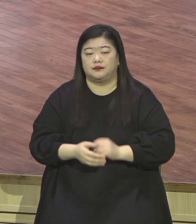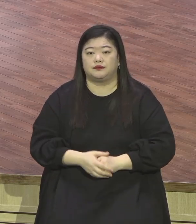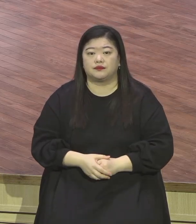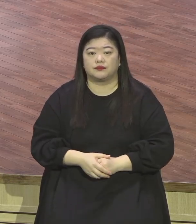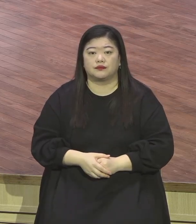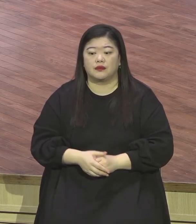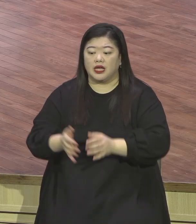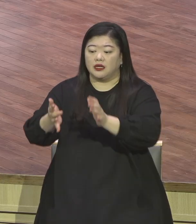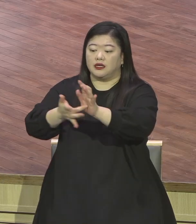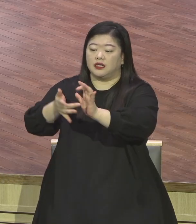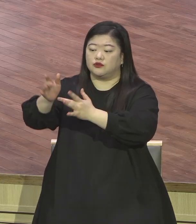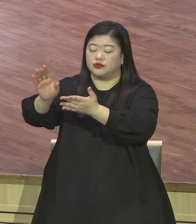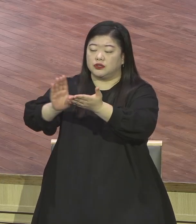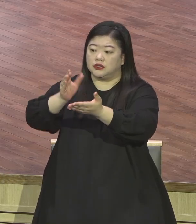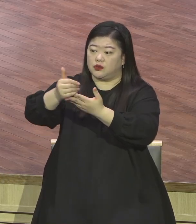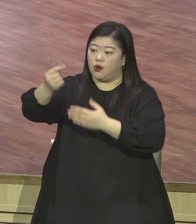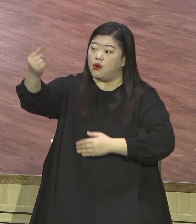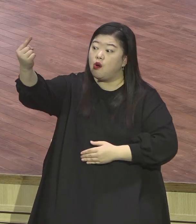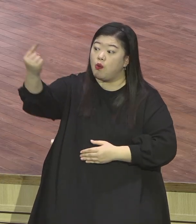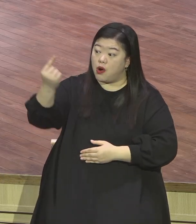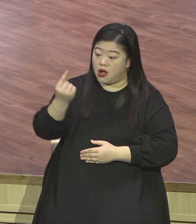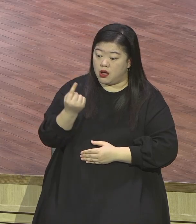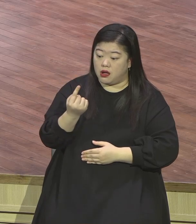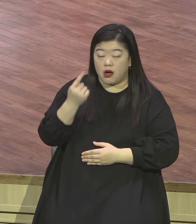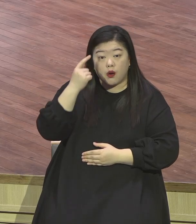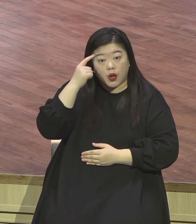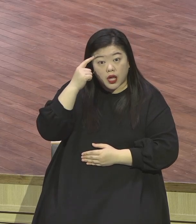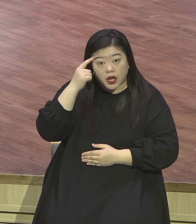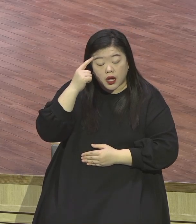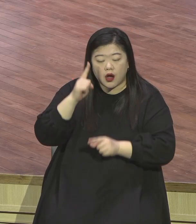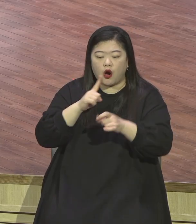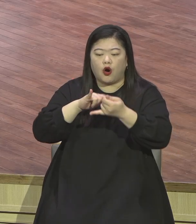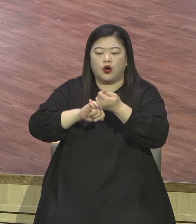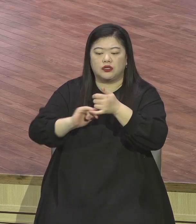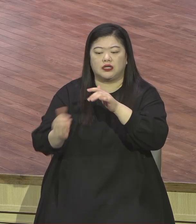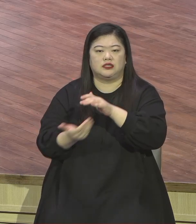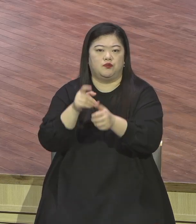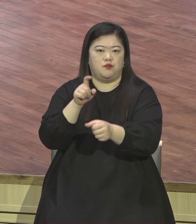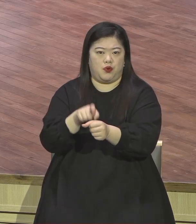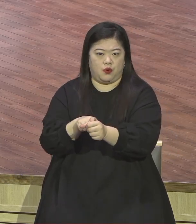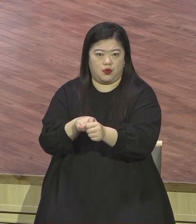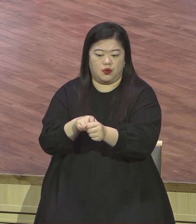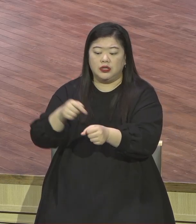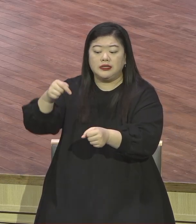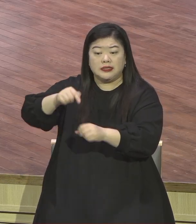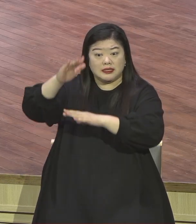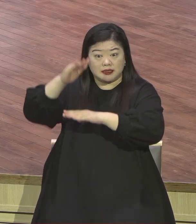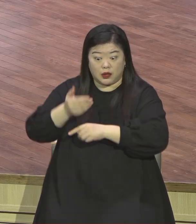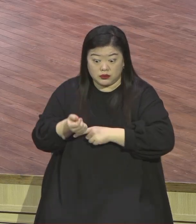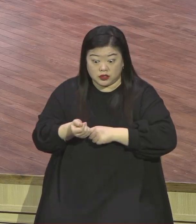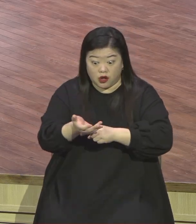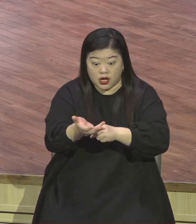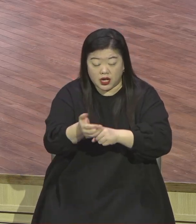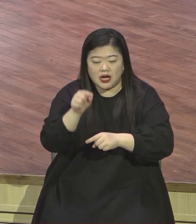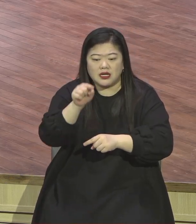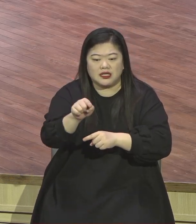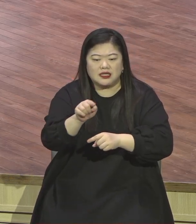바로 성탄의 본질이다 30년 전에 이 복음의 잠실을 깨닫고 나서 받았던 기쁨이